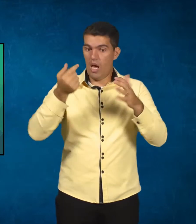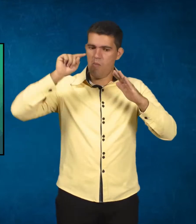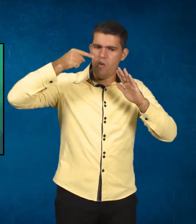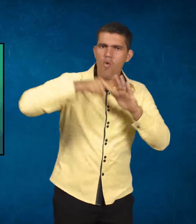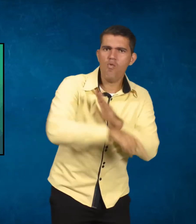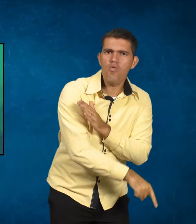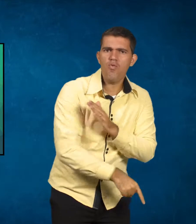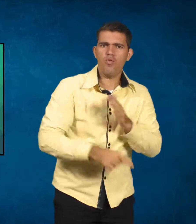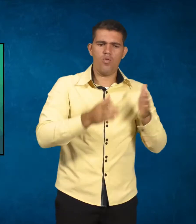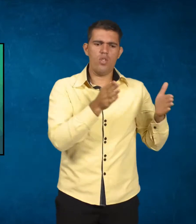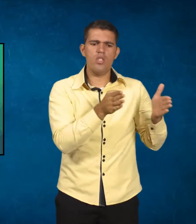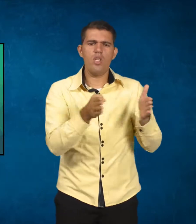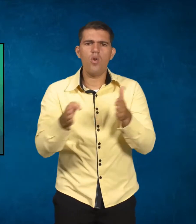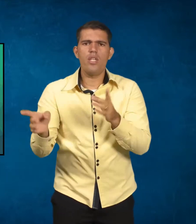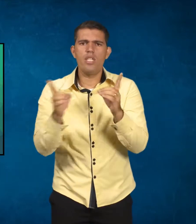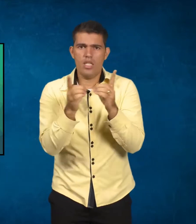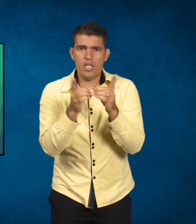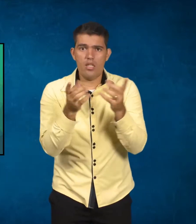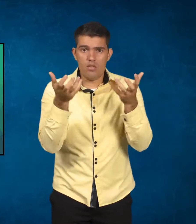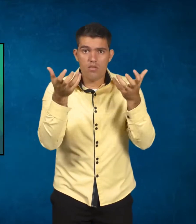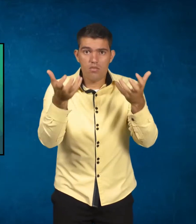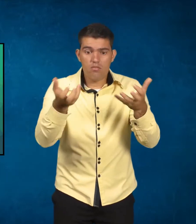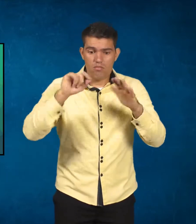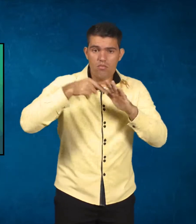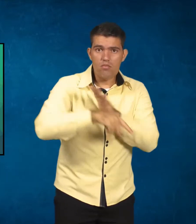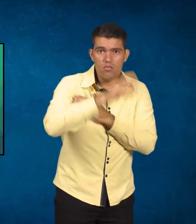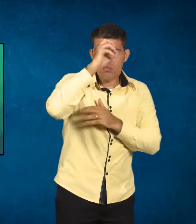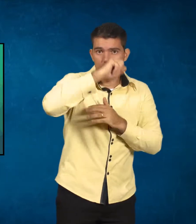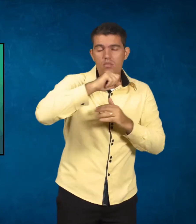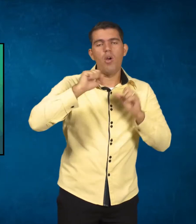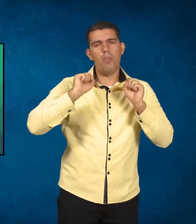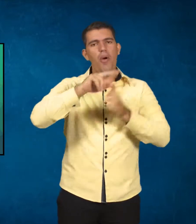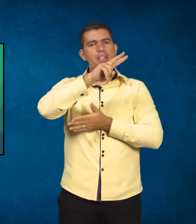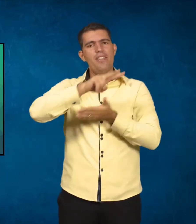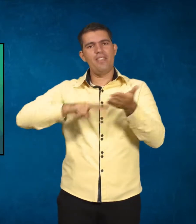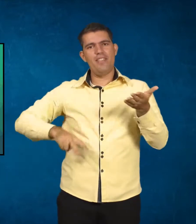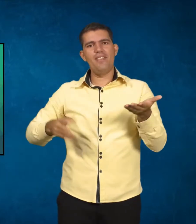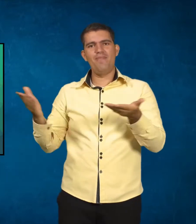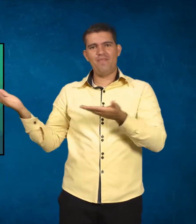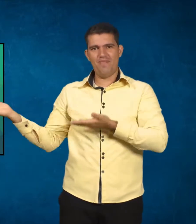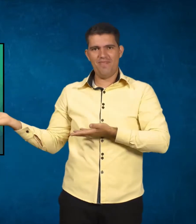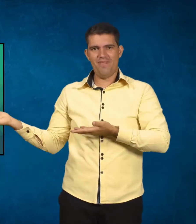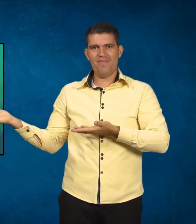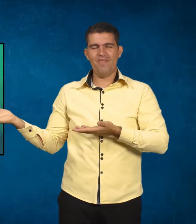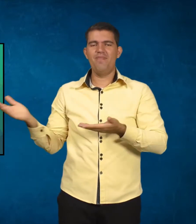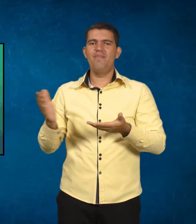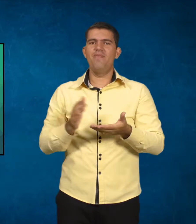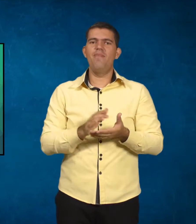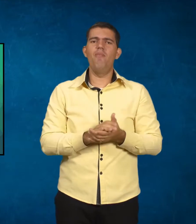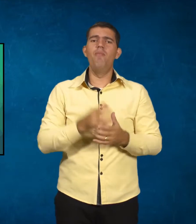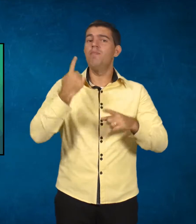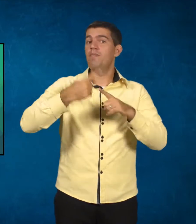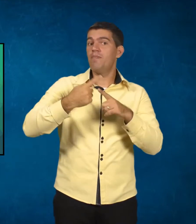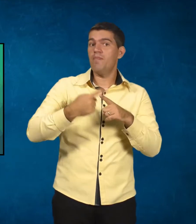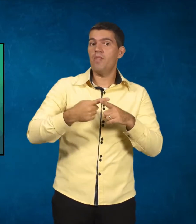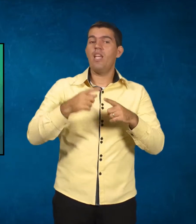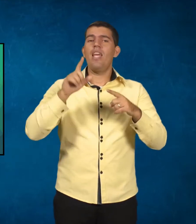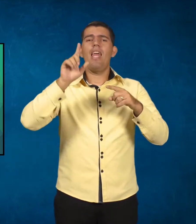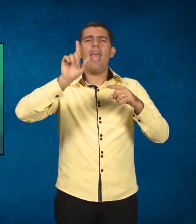estudos de sequências didáticas, essa é uma obra que é bacana de ler, porque ele detalha